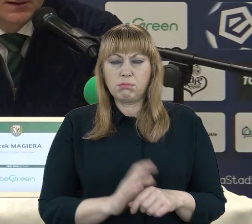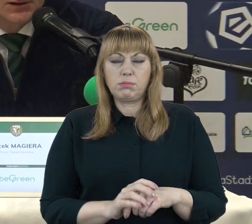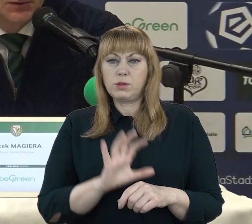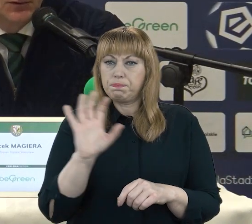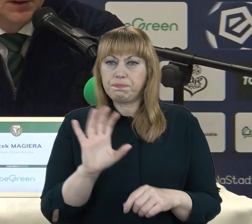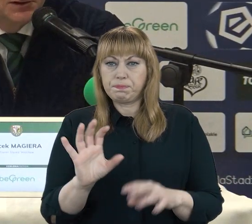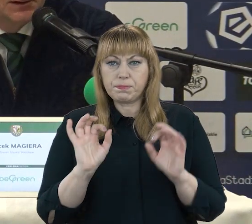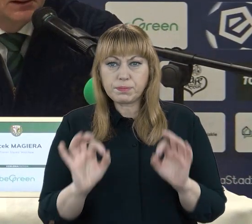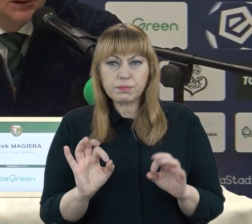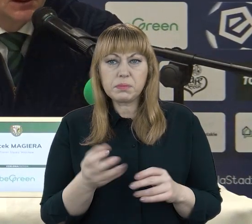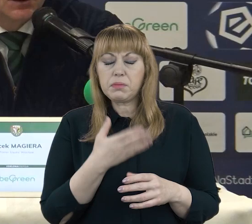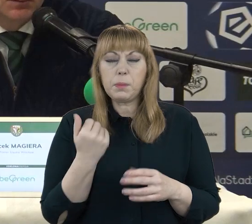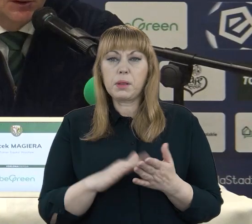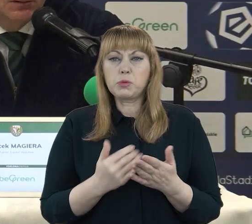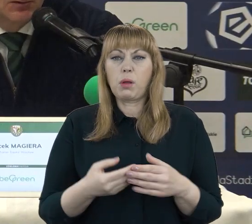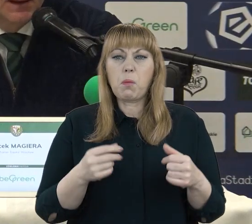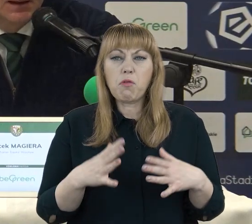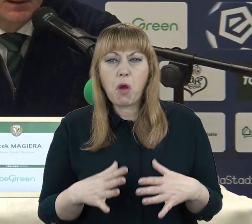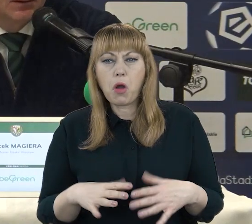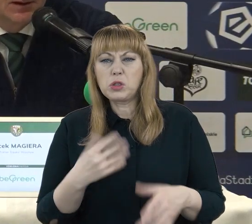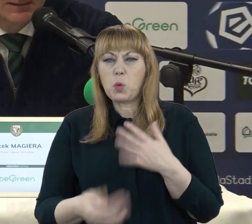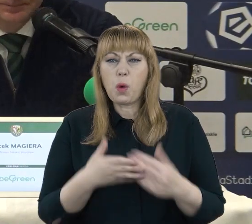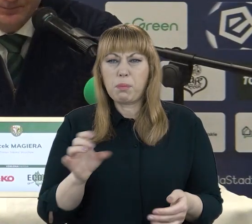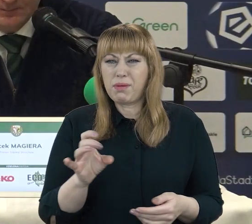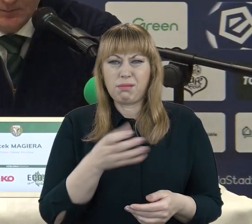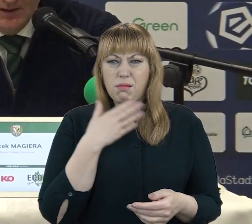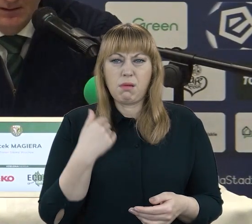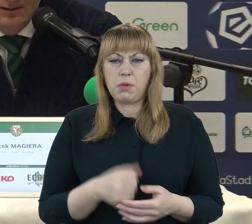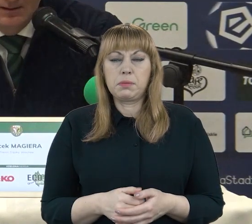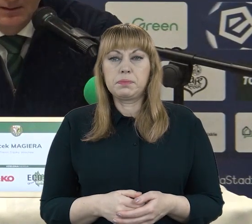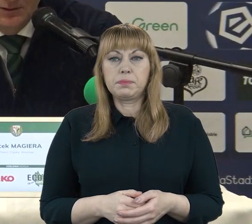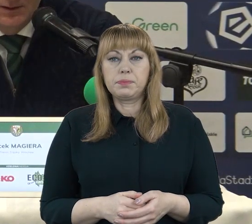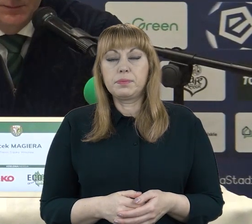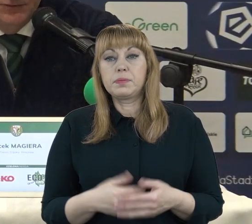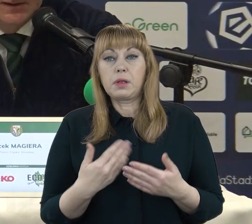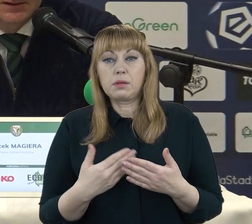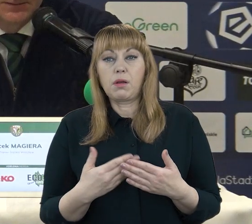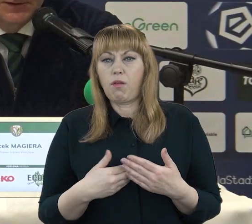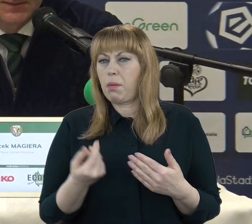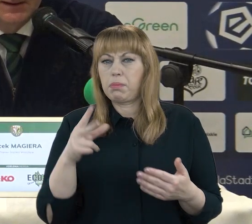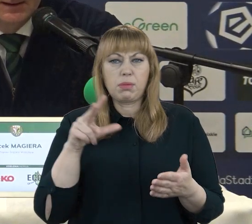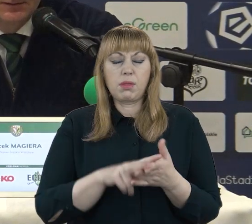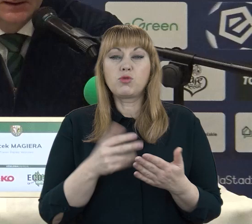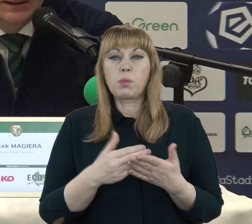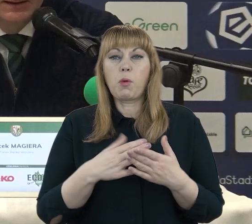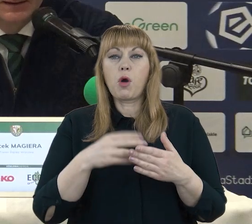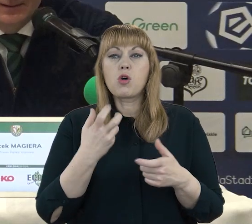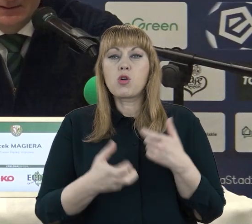jesteśmy wolniejsi, czy słabo biegamy. Tego nie ma. I to mamy potwierdzone poprzez badania, które trener